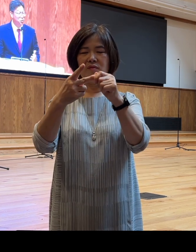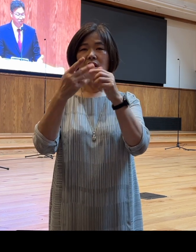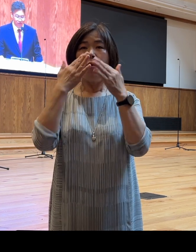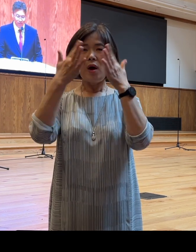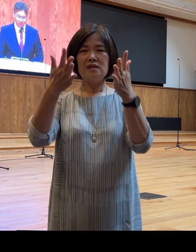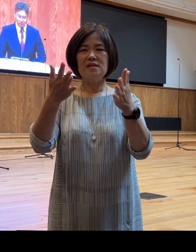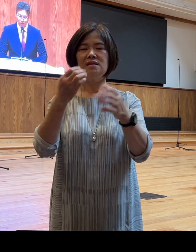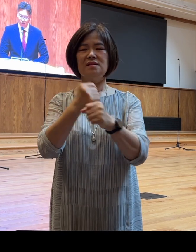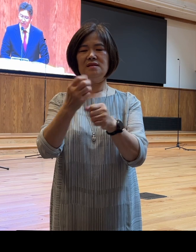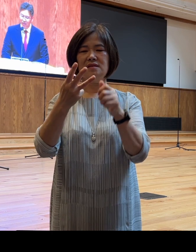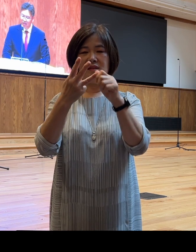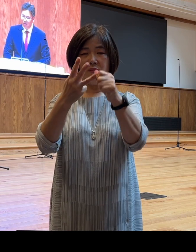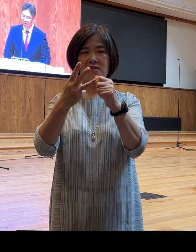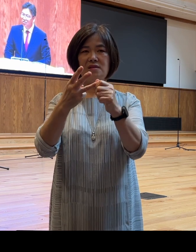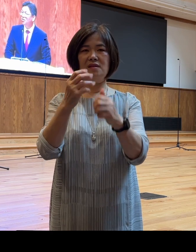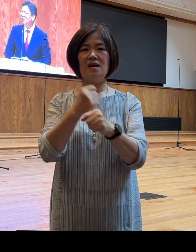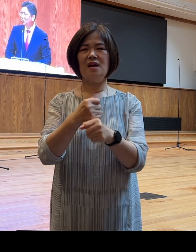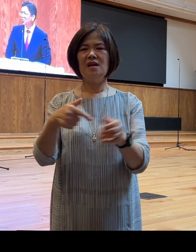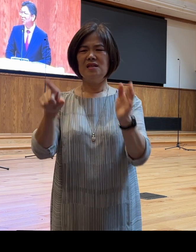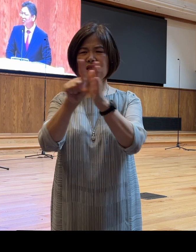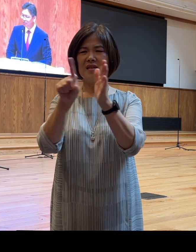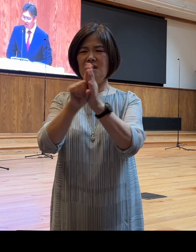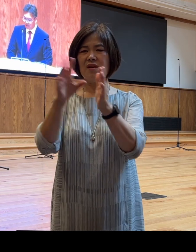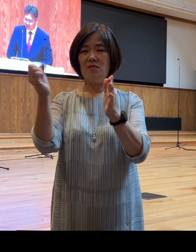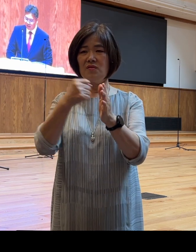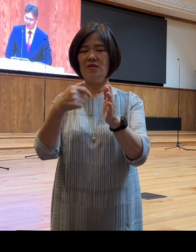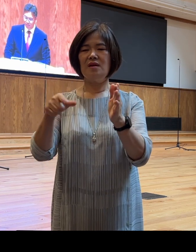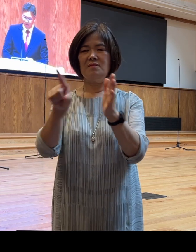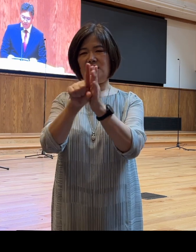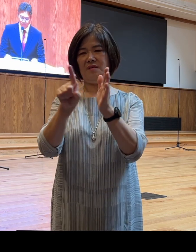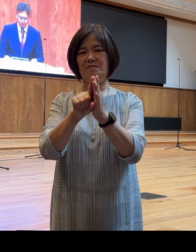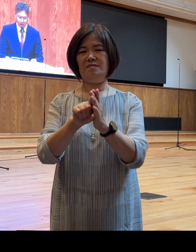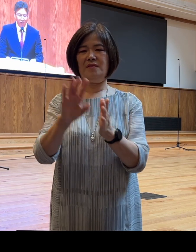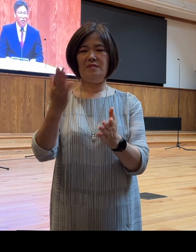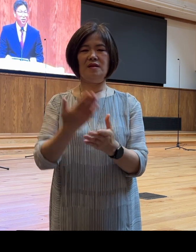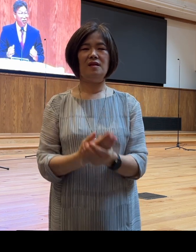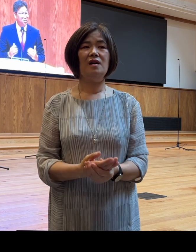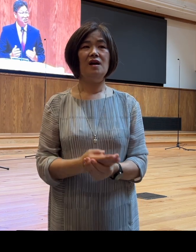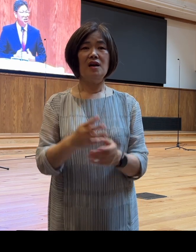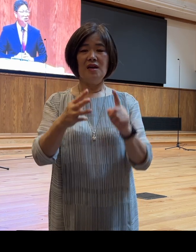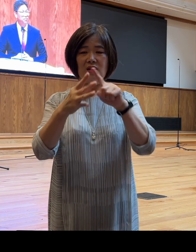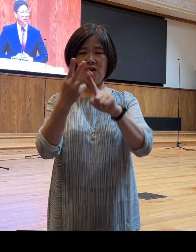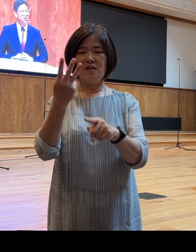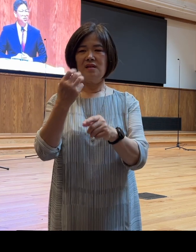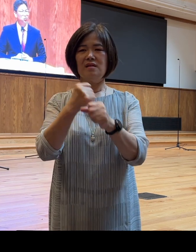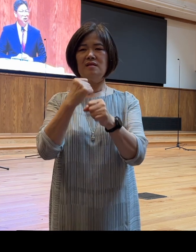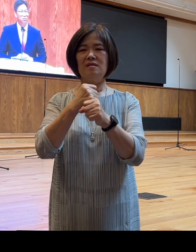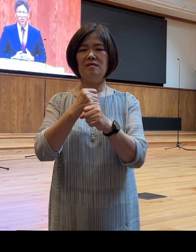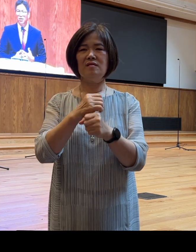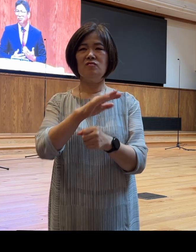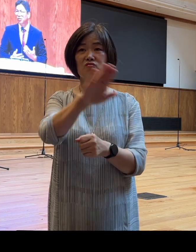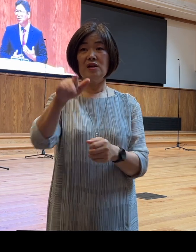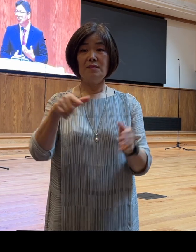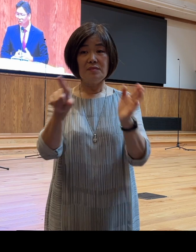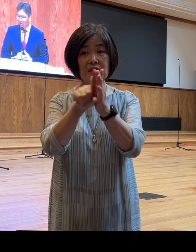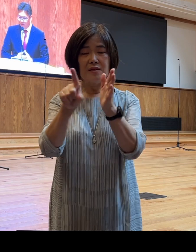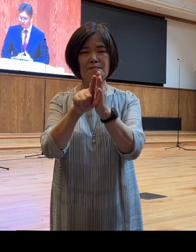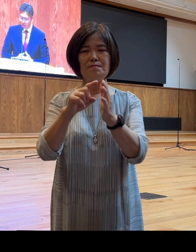믿음 세 번째는 신뢰로서의 믿음을 이야기합니다 여러분, 이런 신학적인 바탕에서 우리의 믿음을 한번 점검해 보았으면